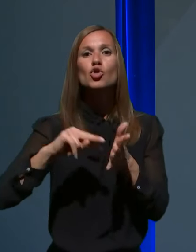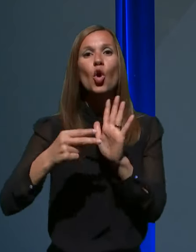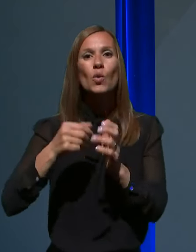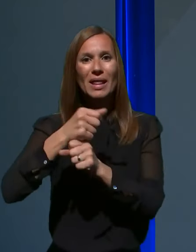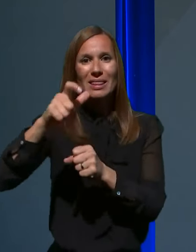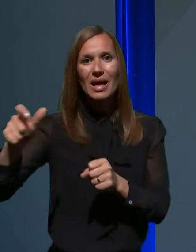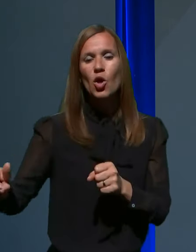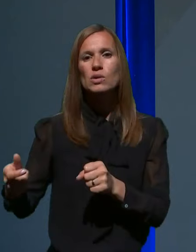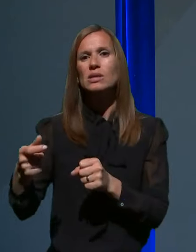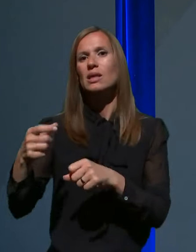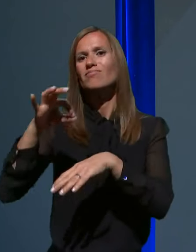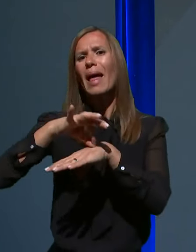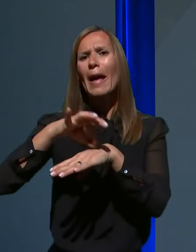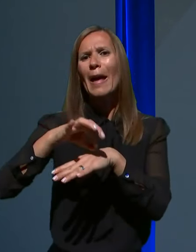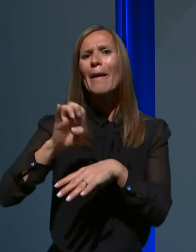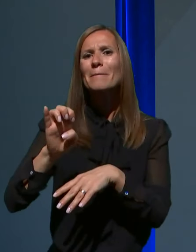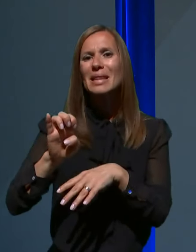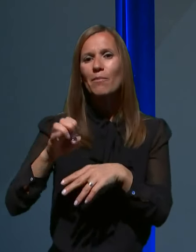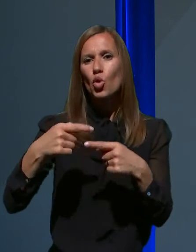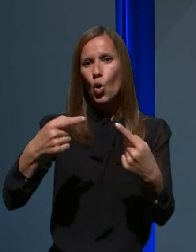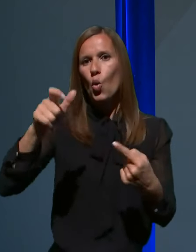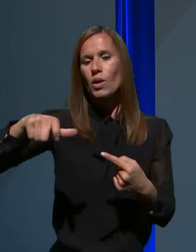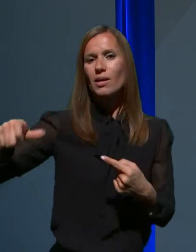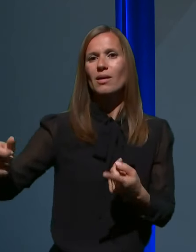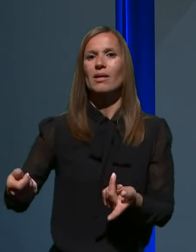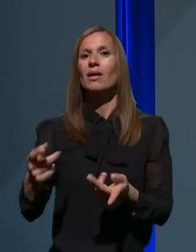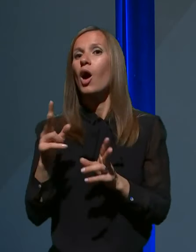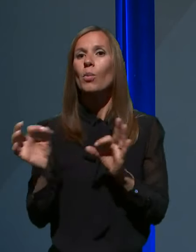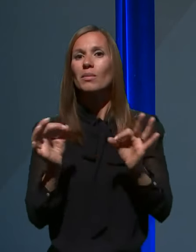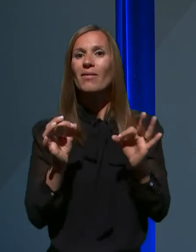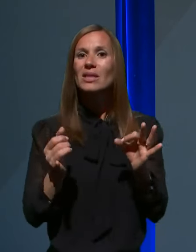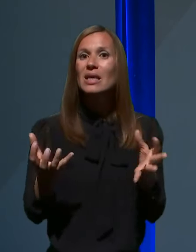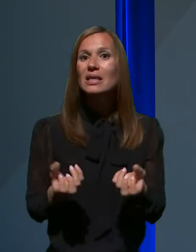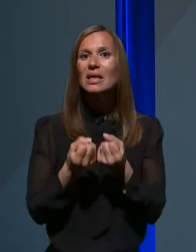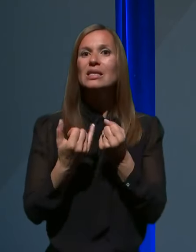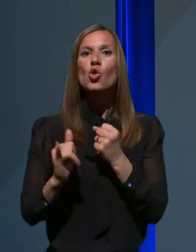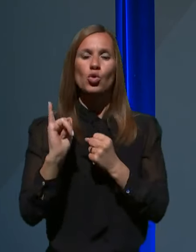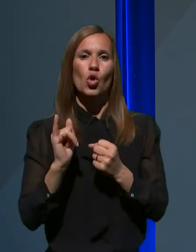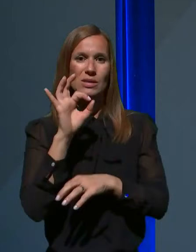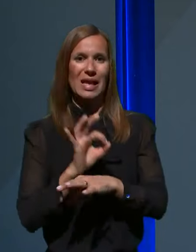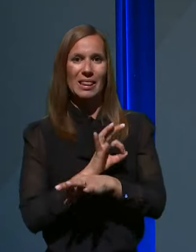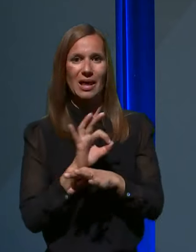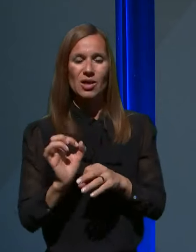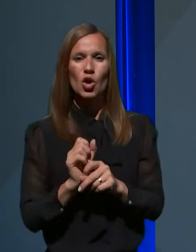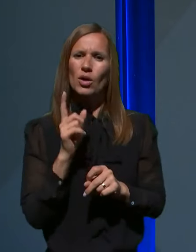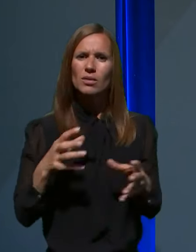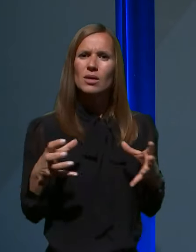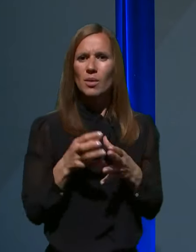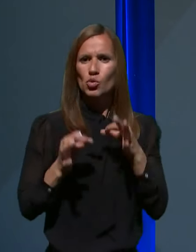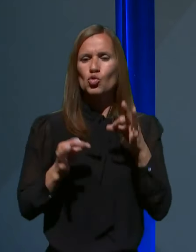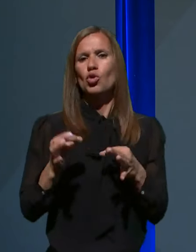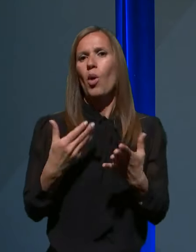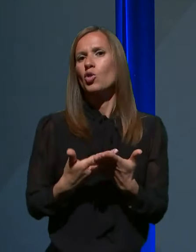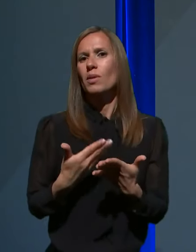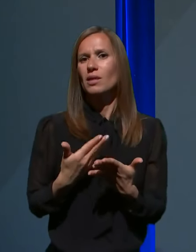ostalimi sodelavci, glede priprave izhodne strategije in poskušamo sveda argumentirano prideti do